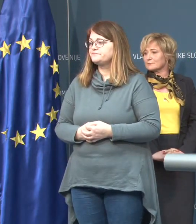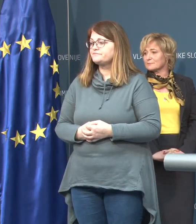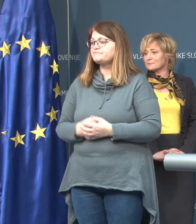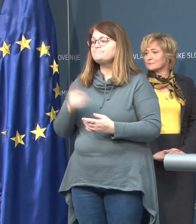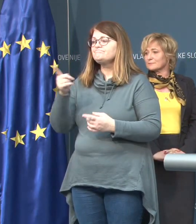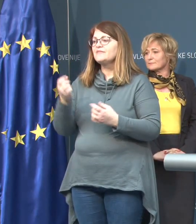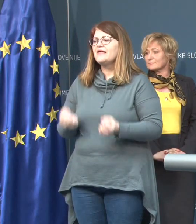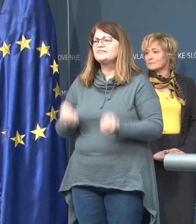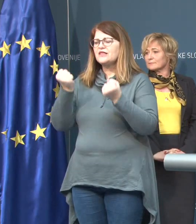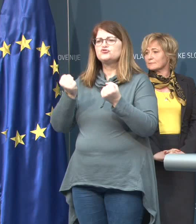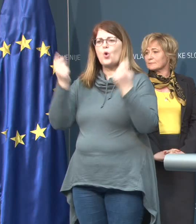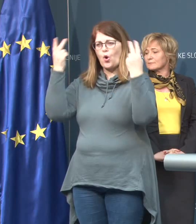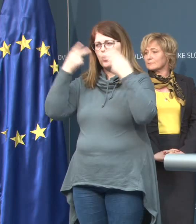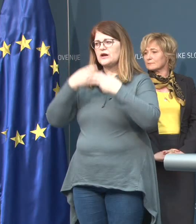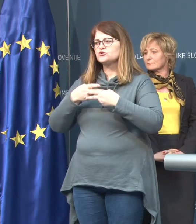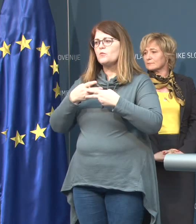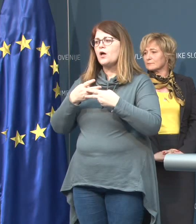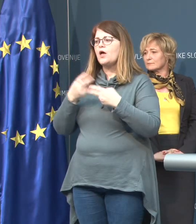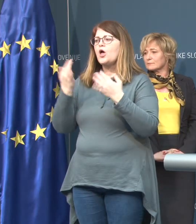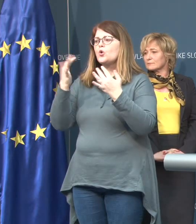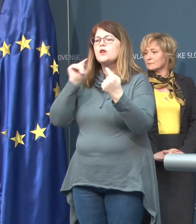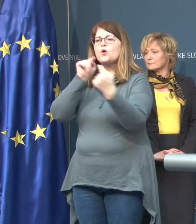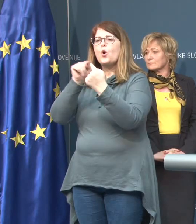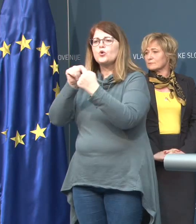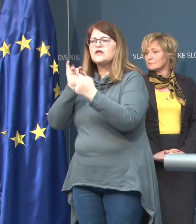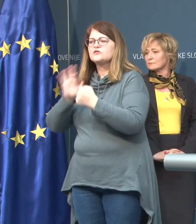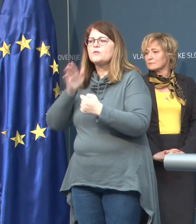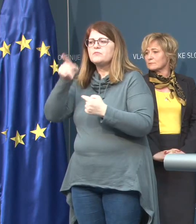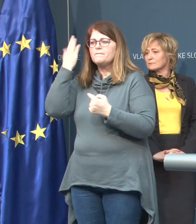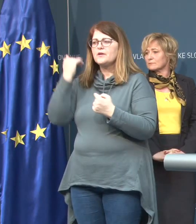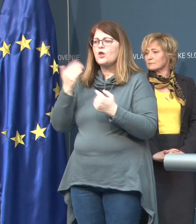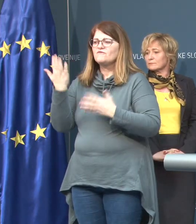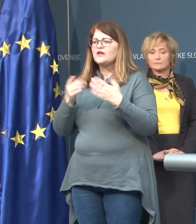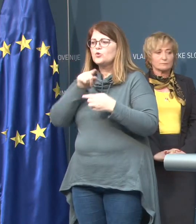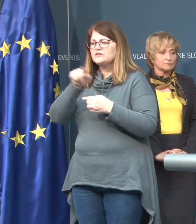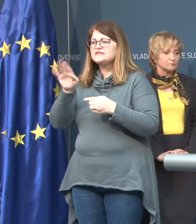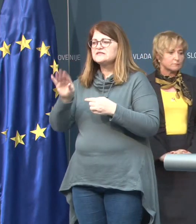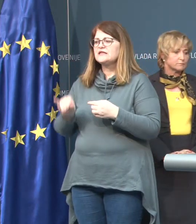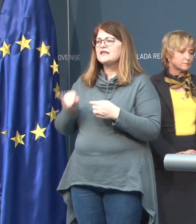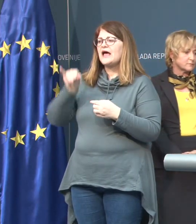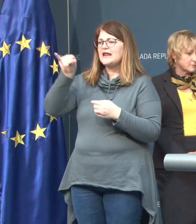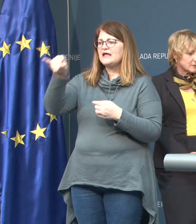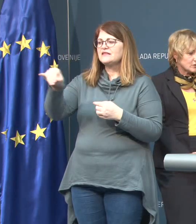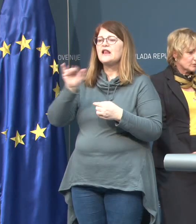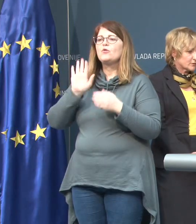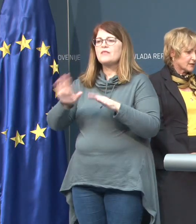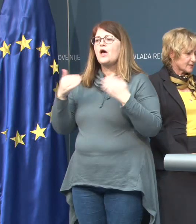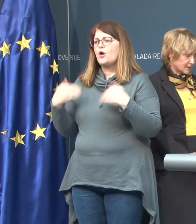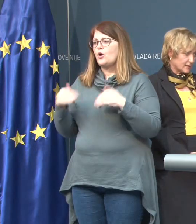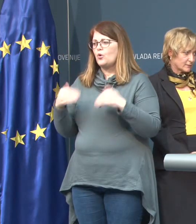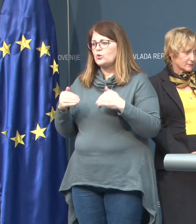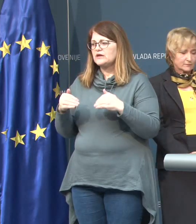Nekako težko razumemo, koliko pozato ne bi bilo, vse tisti na letalu, na urgenciji,